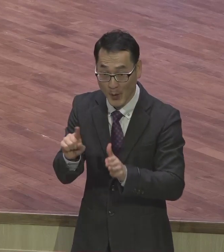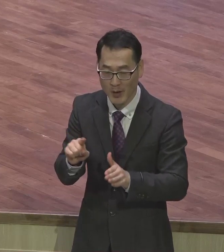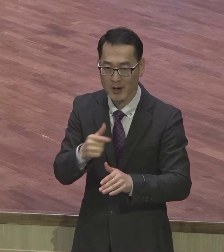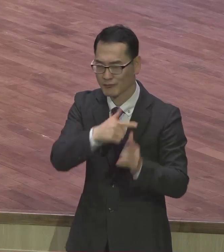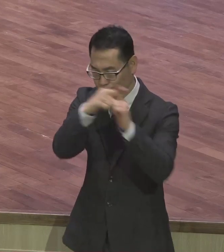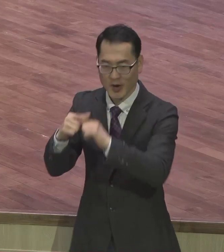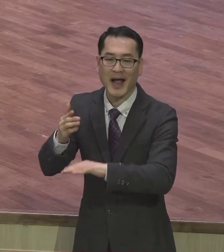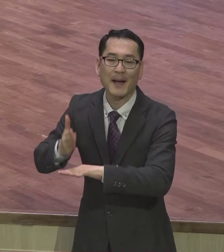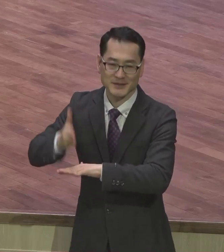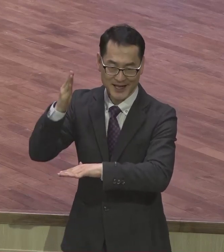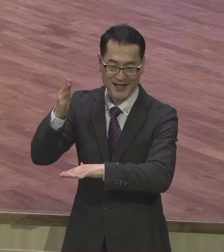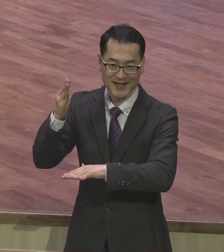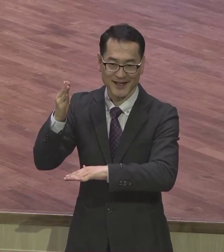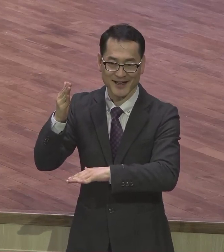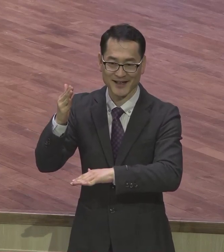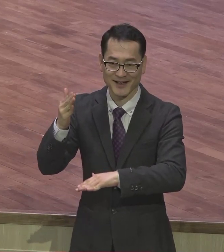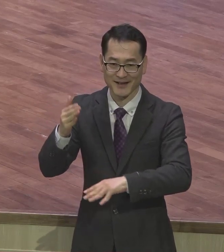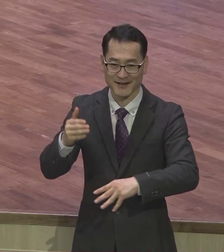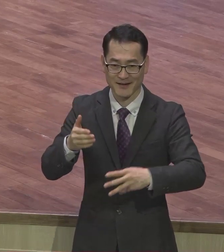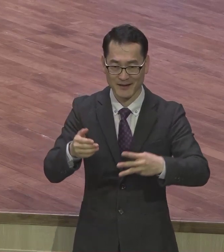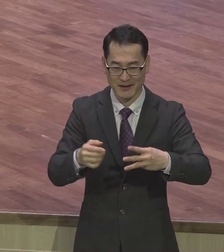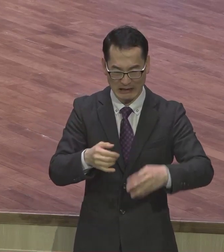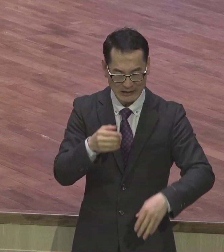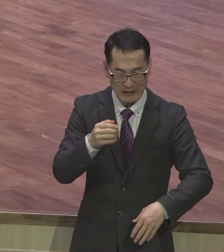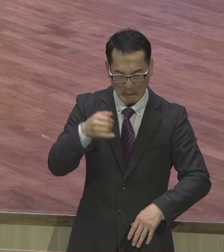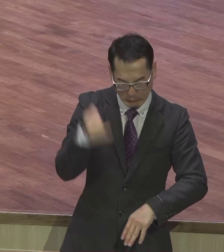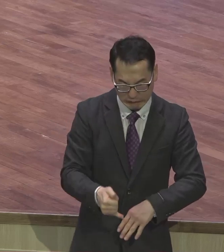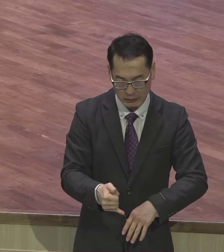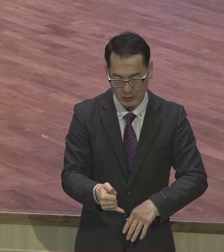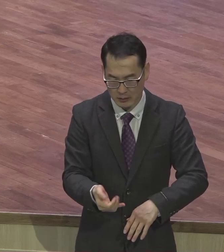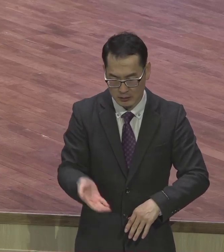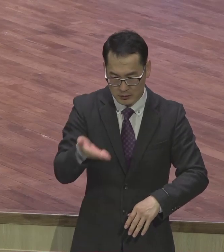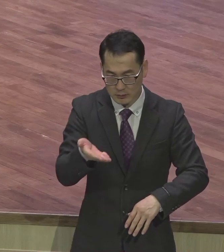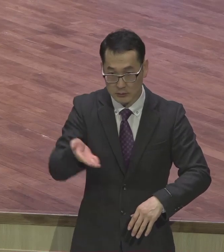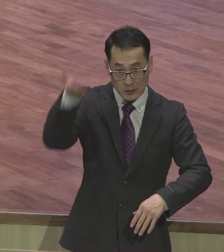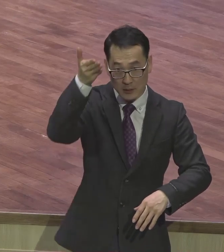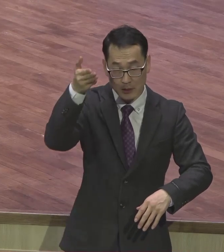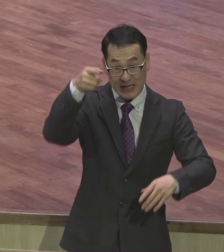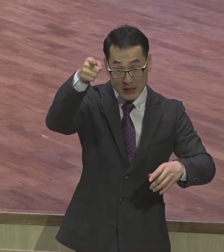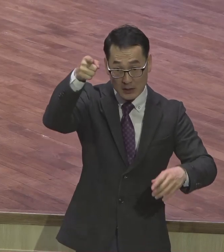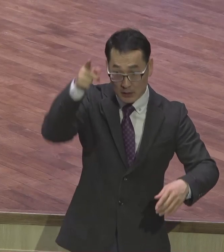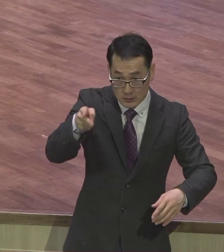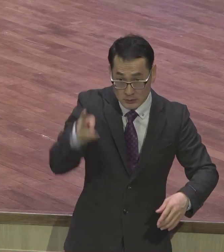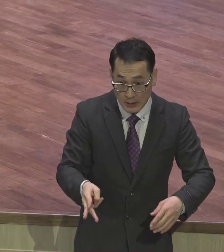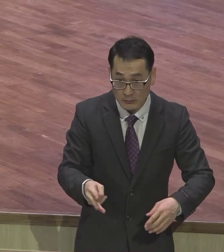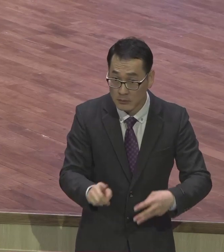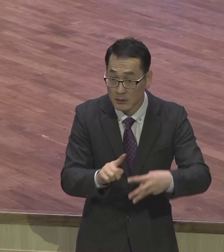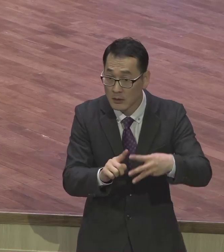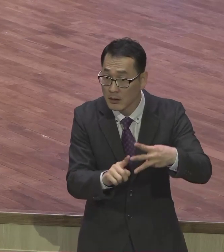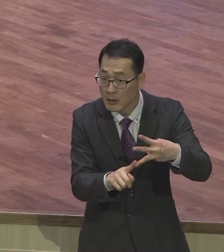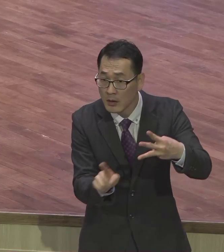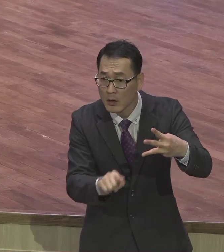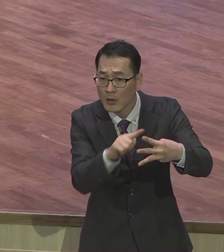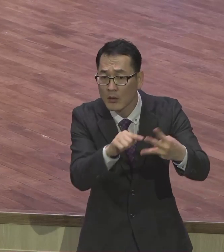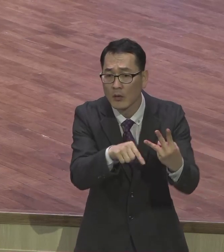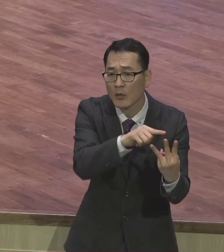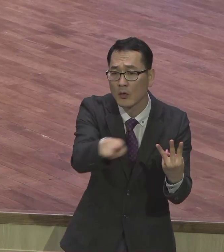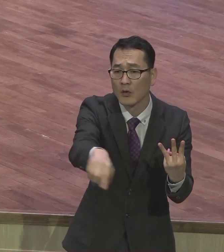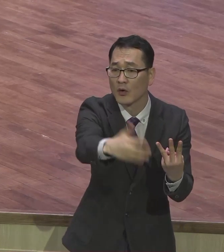여러분 인생을 살면서 인류입니까 이르입니까 삶유입니까 간단한 진단이에요. 감사가요 인생